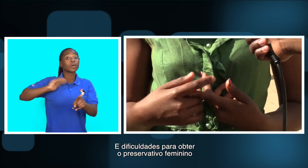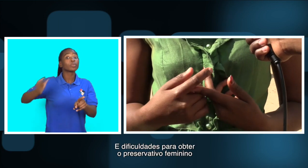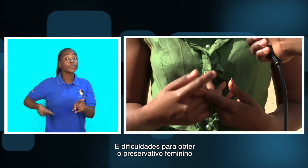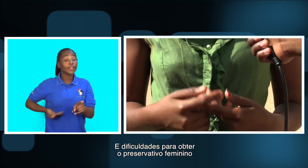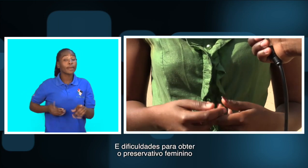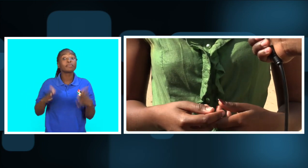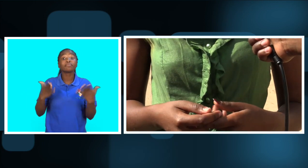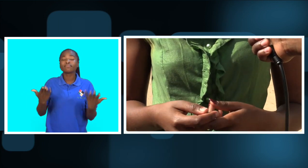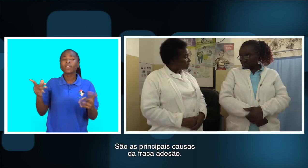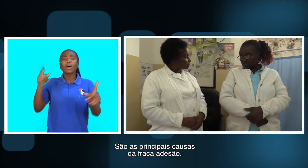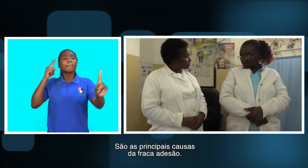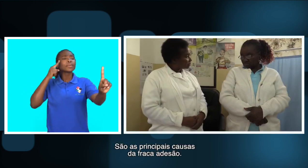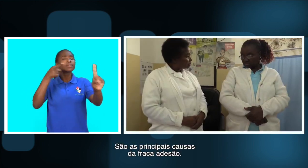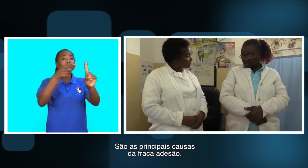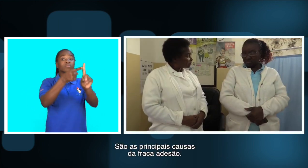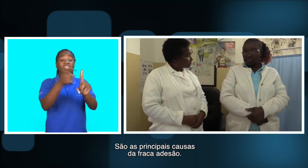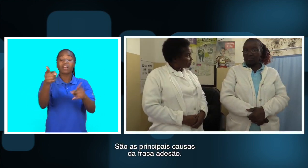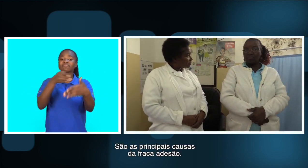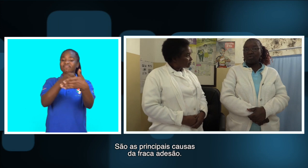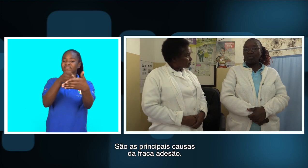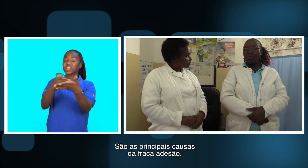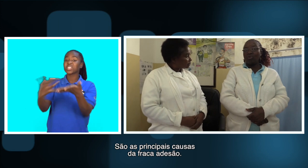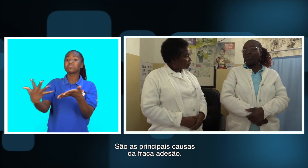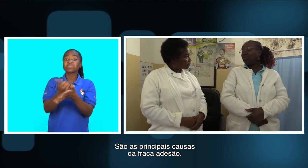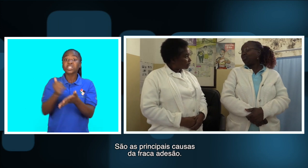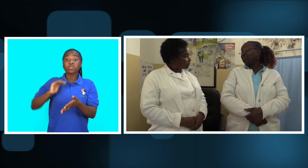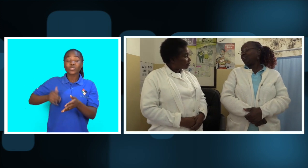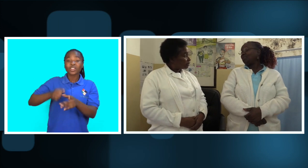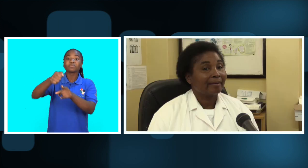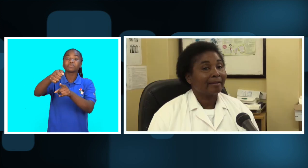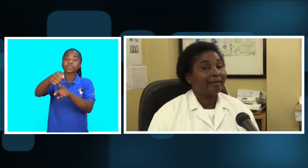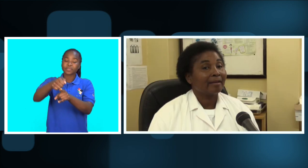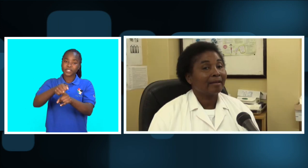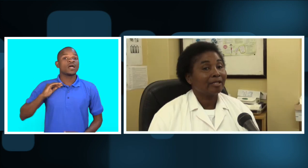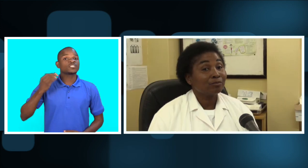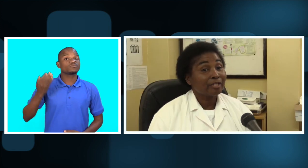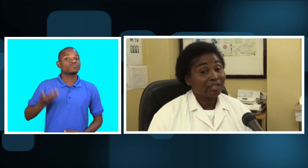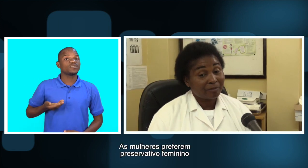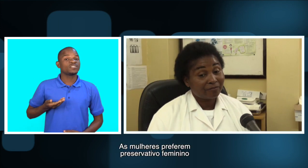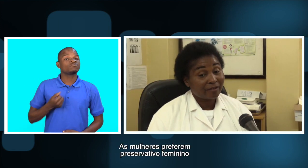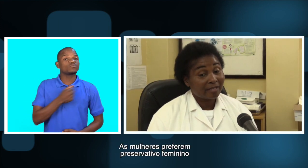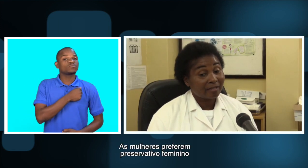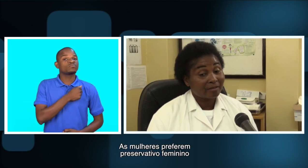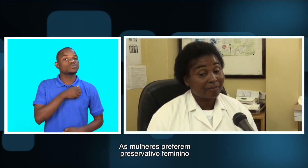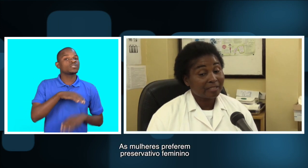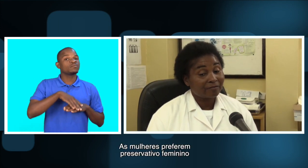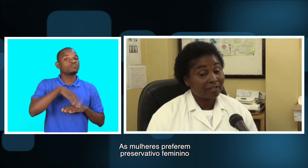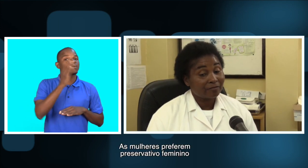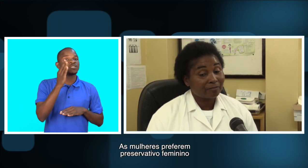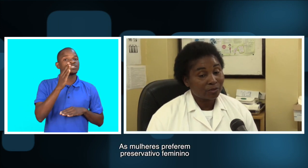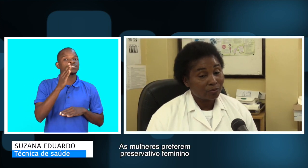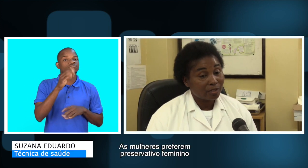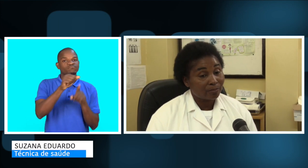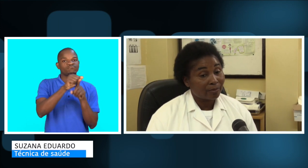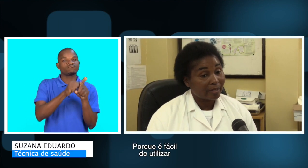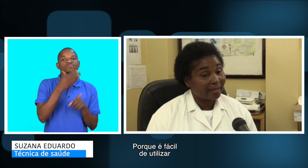preservativo feminino são as principais causas da fraca adesão. As mulheres preferem preservativo feminino porque